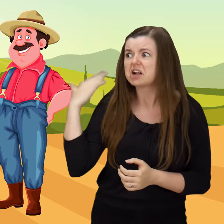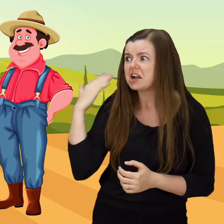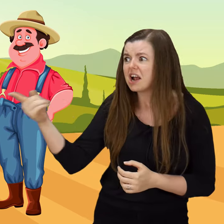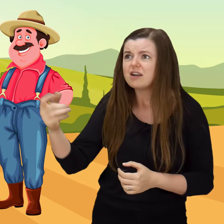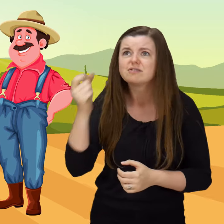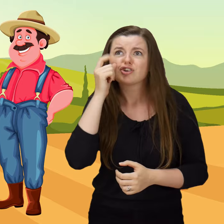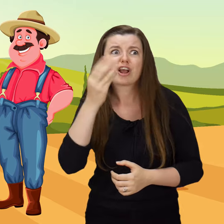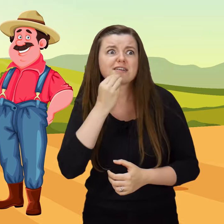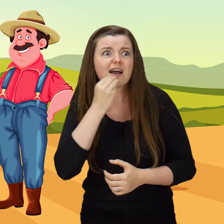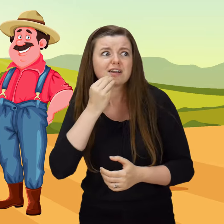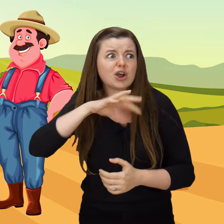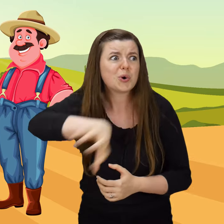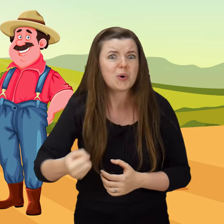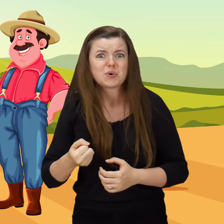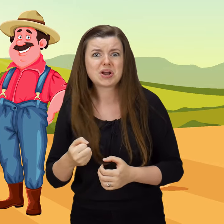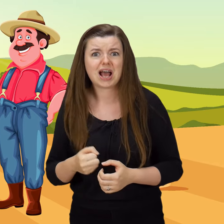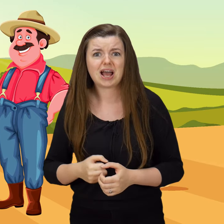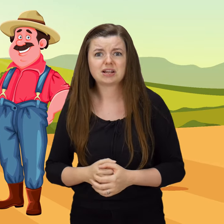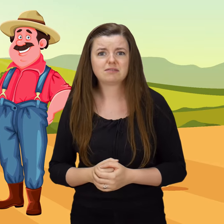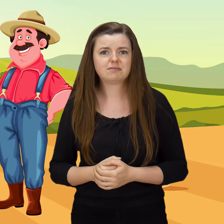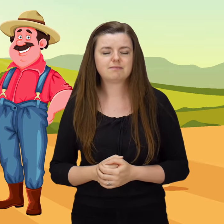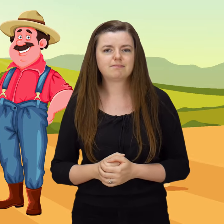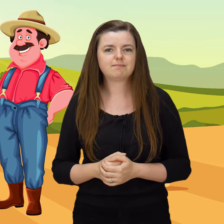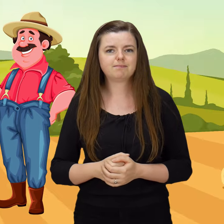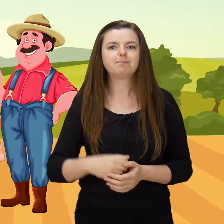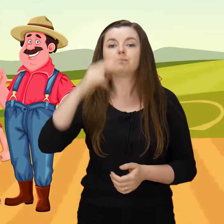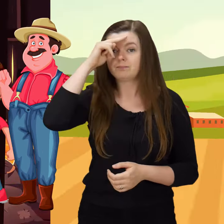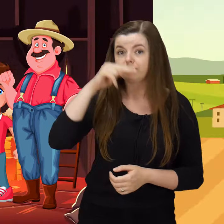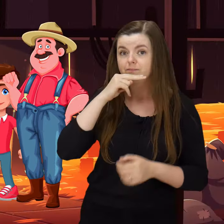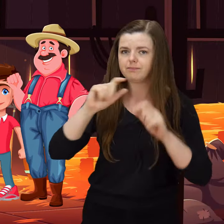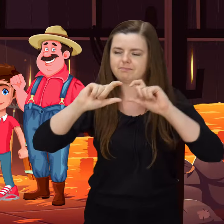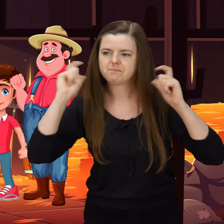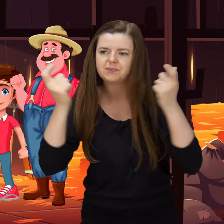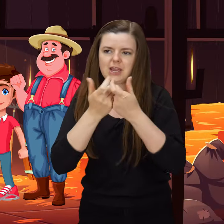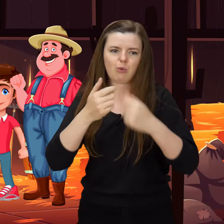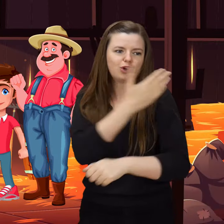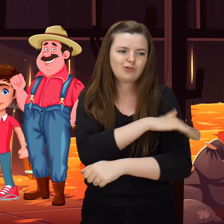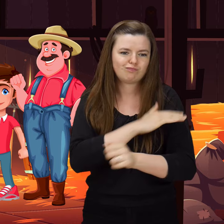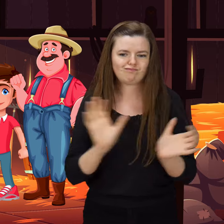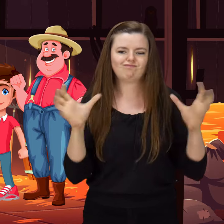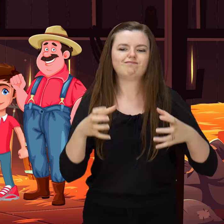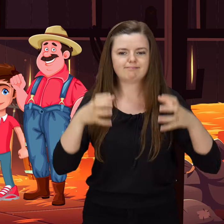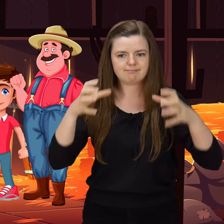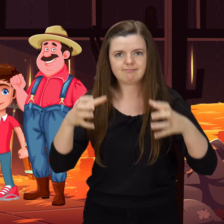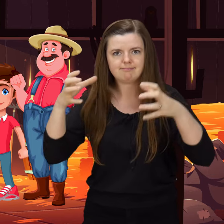porwał mi śniadanie! Idzie ojciec, służba cała,